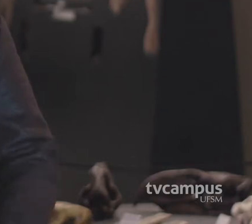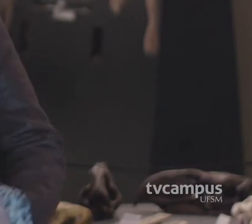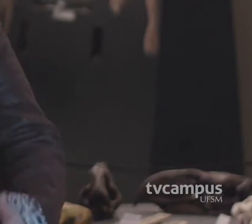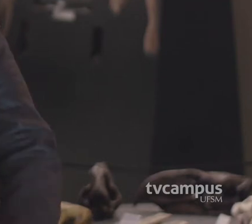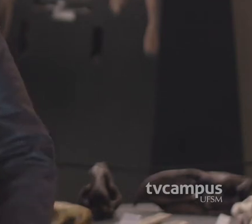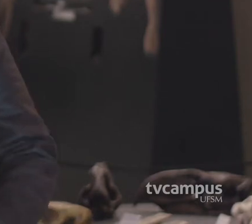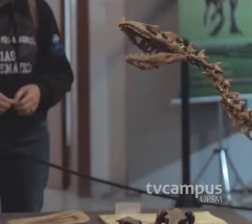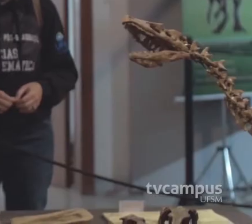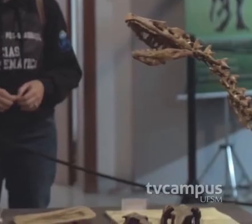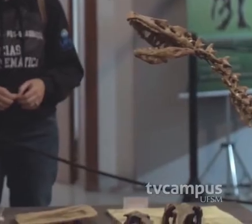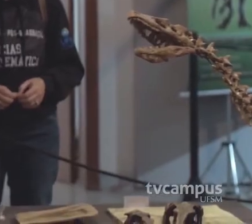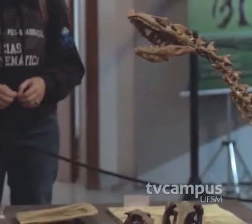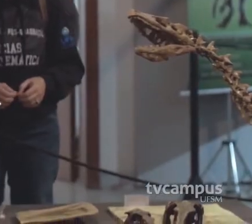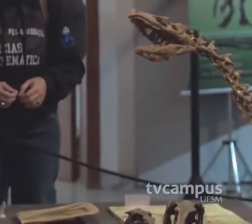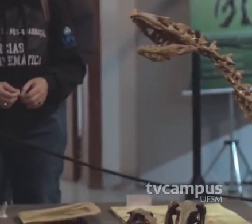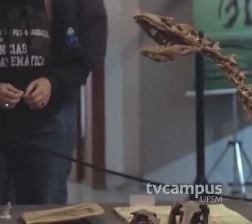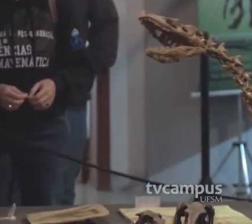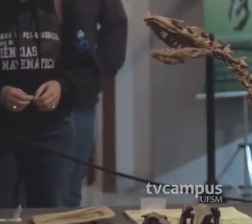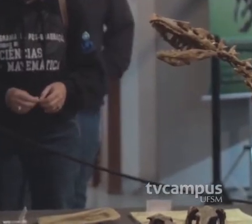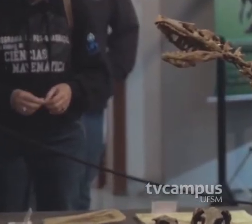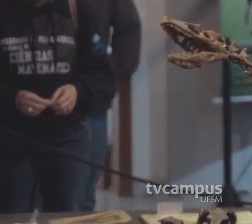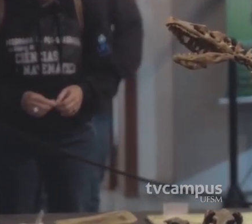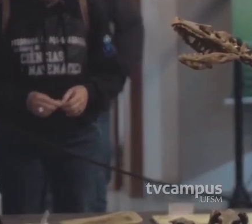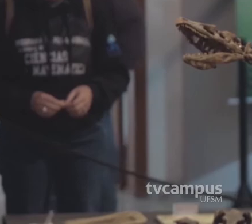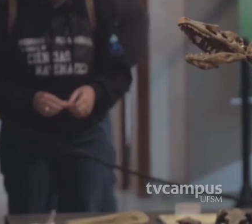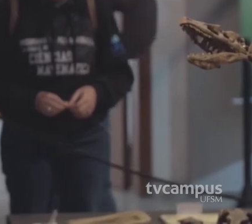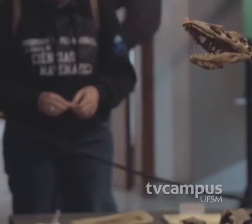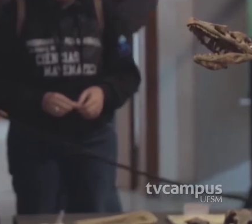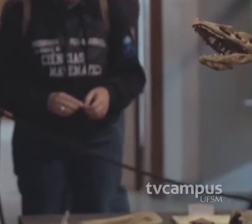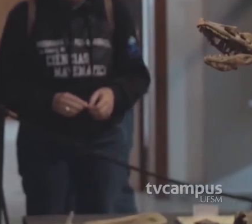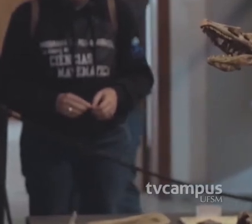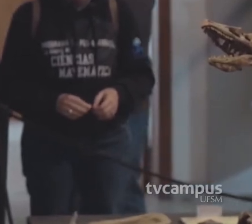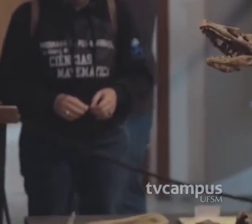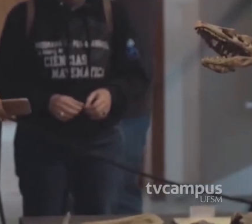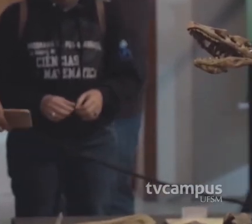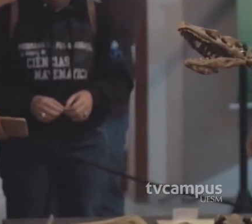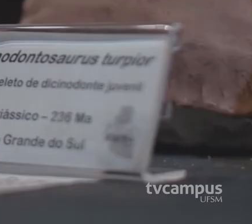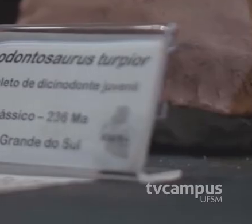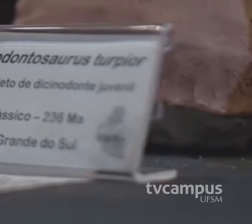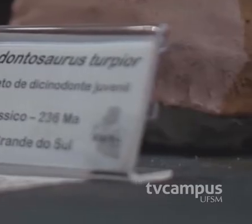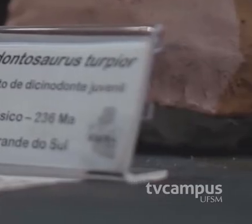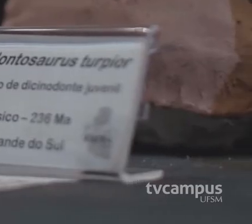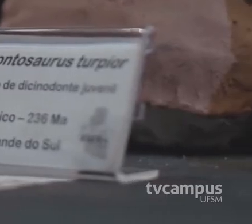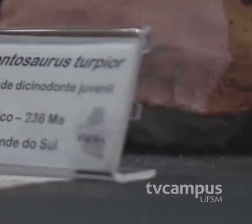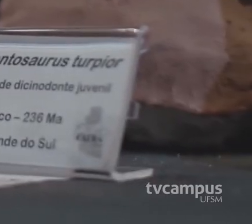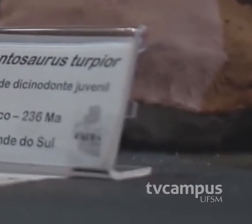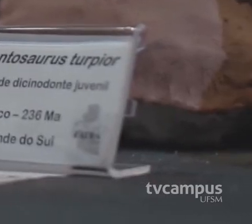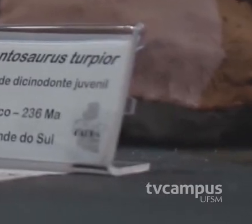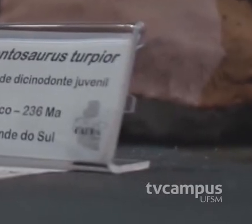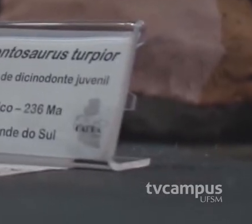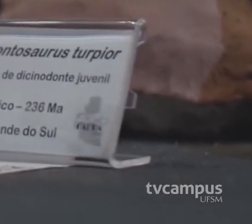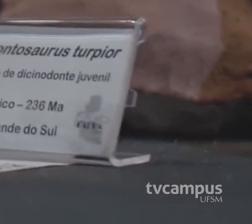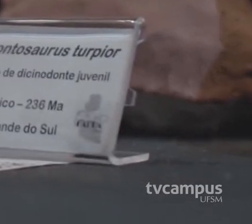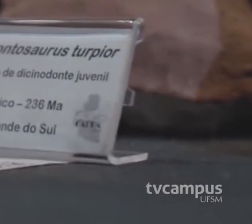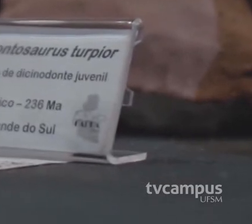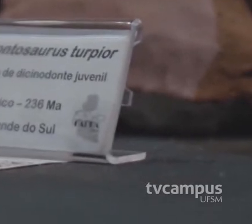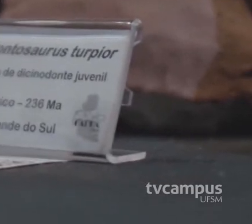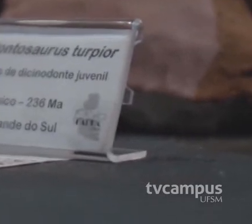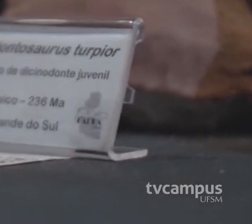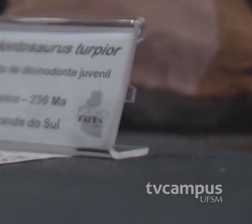Revolvem a terra E provavelmente já devem ter se deparado Com alguns materiais fossilizados Uma das últimas